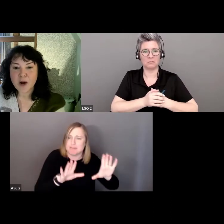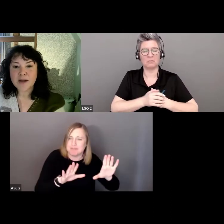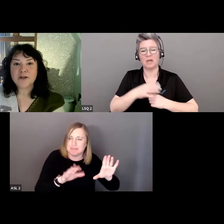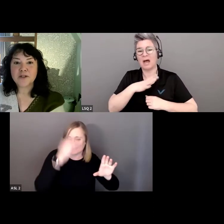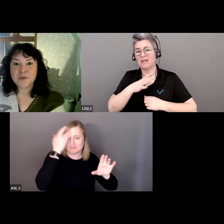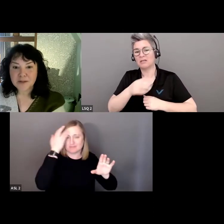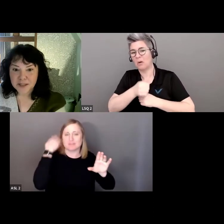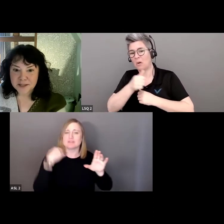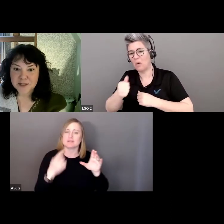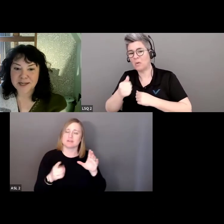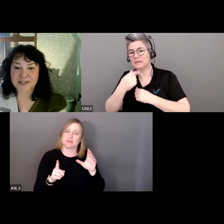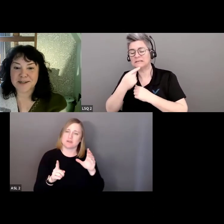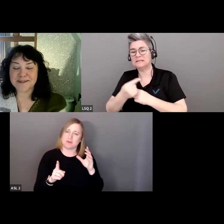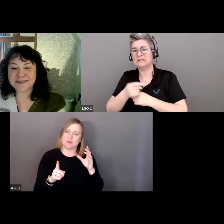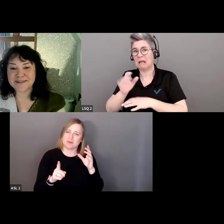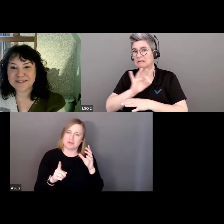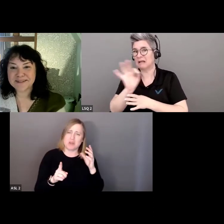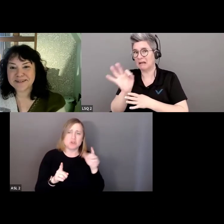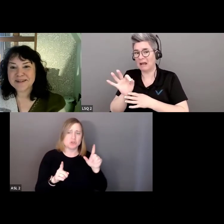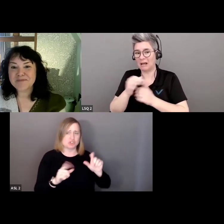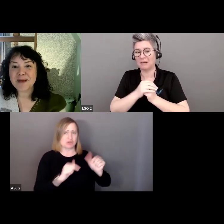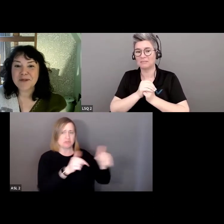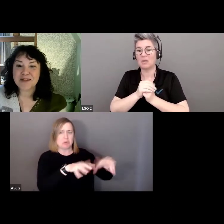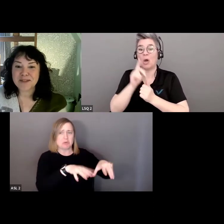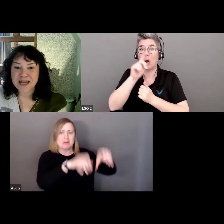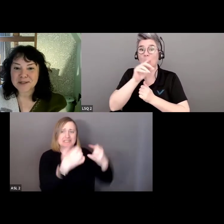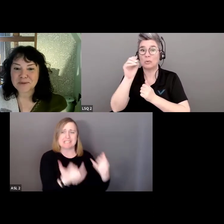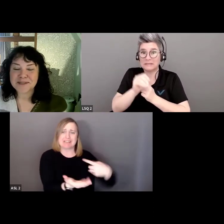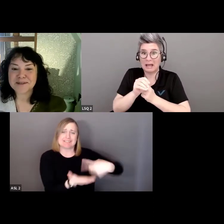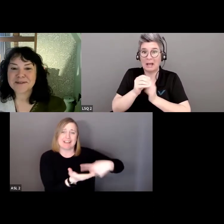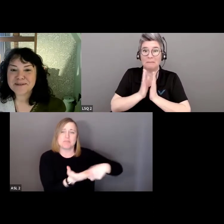Certains ont mis excellent, 1%.